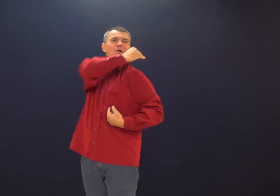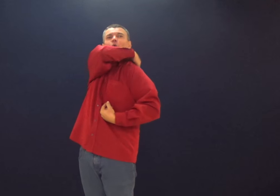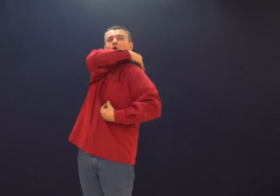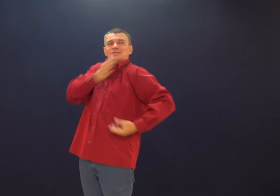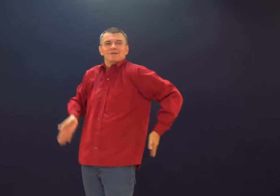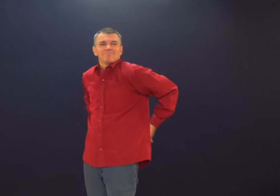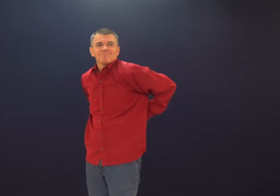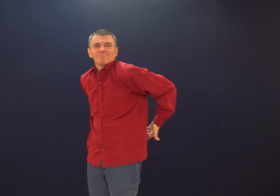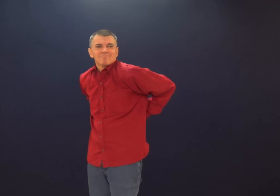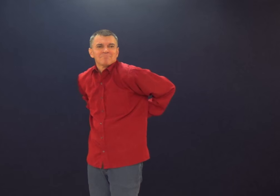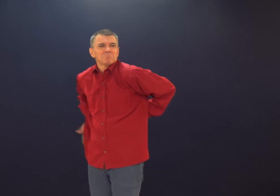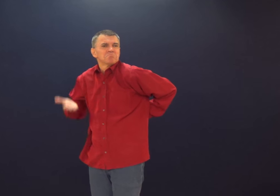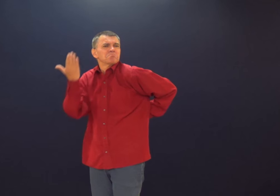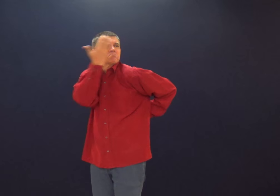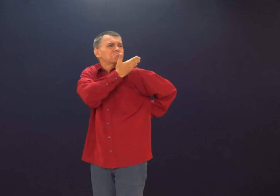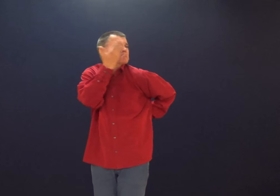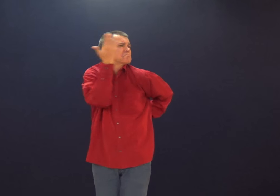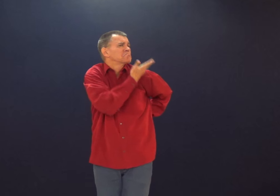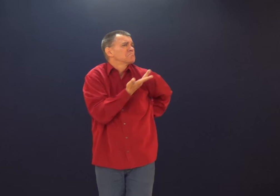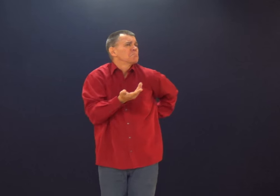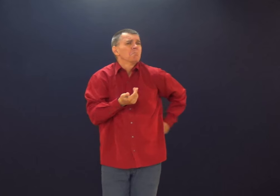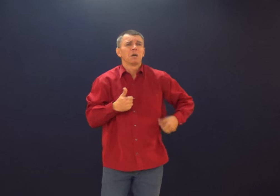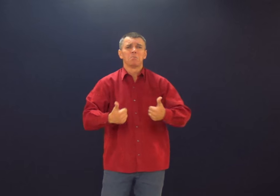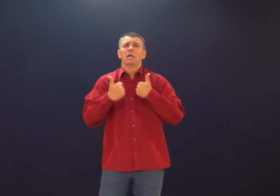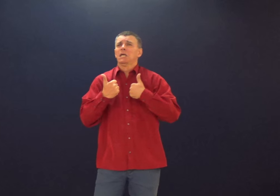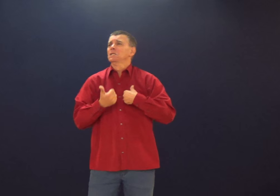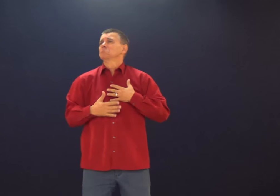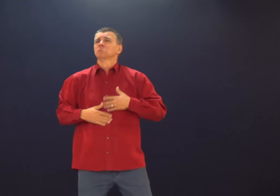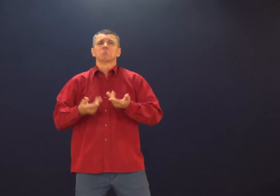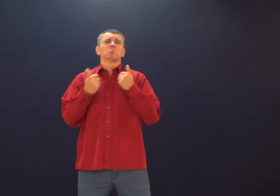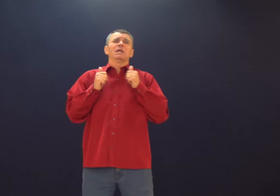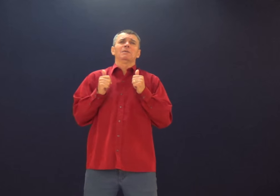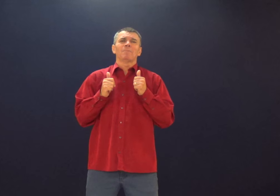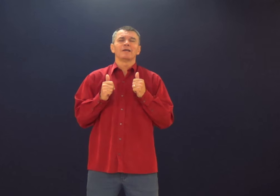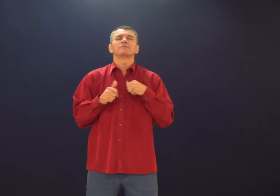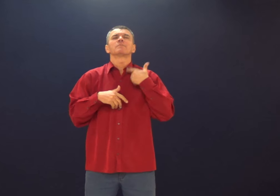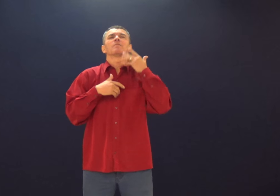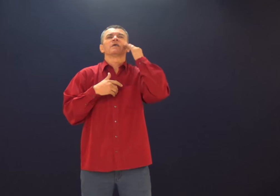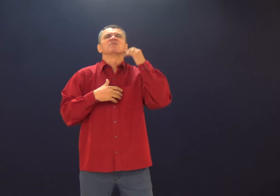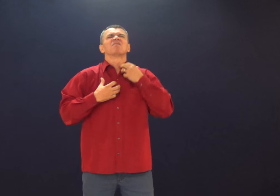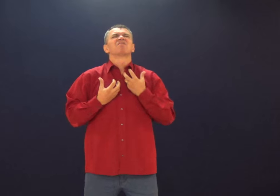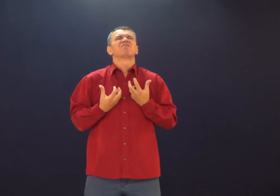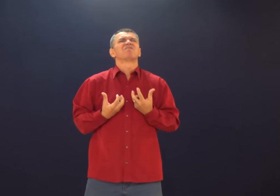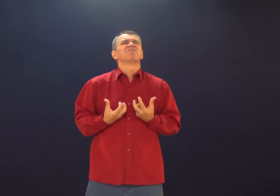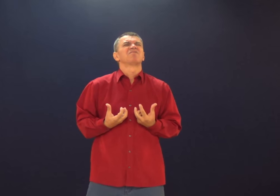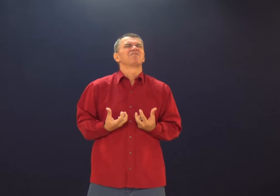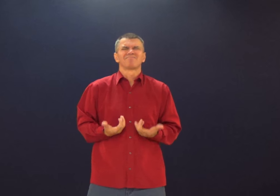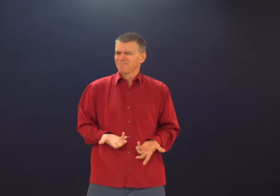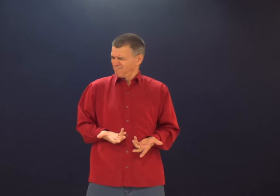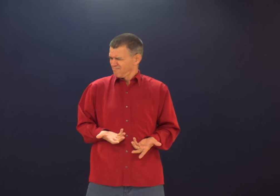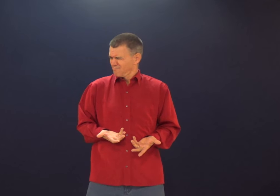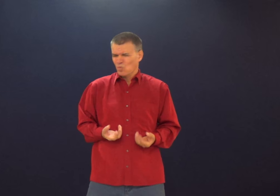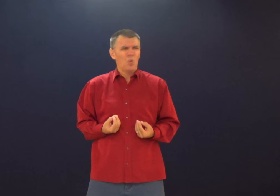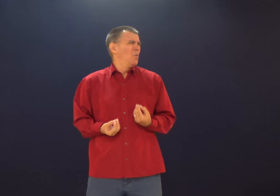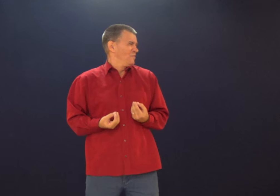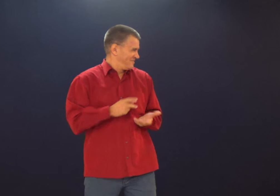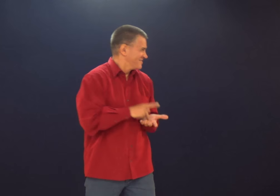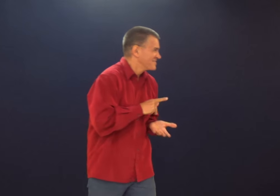percebe. Porque as vezes está nas costas. Costa é o lugar que você não enxerga. Mas ele começa a te pesar, te